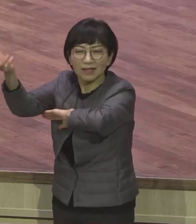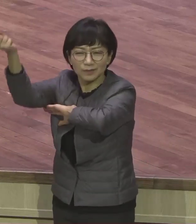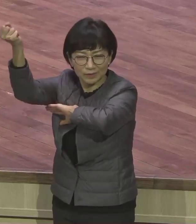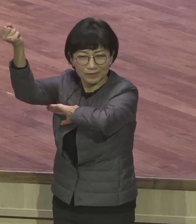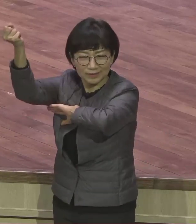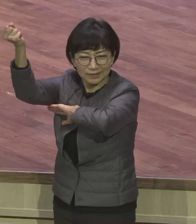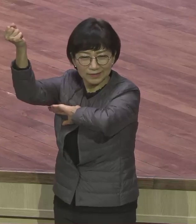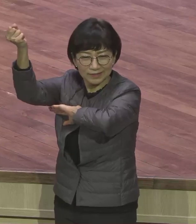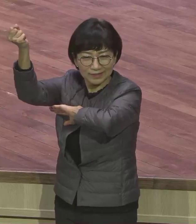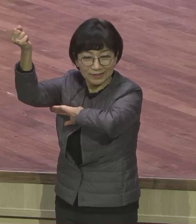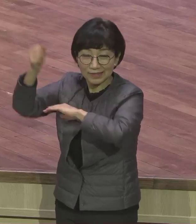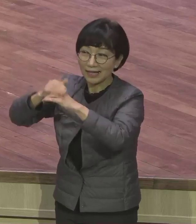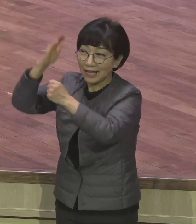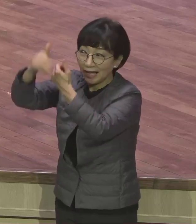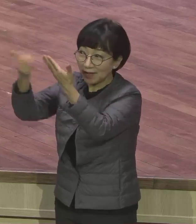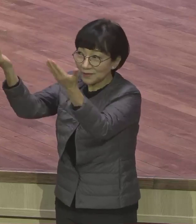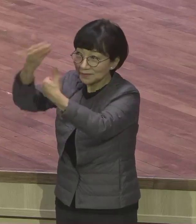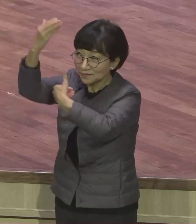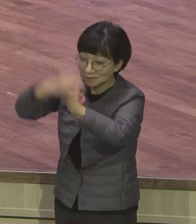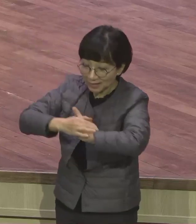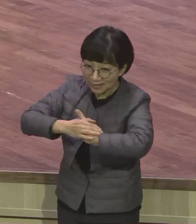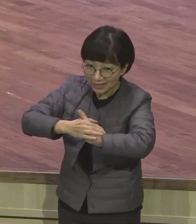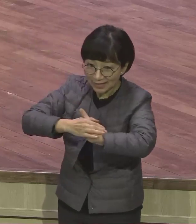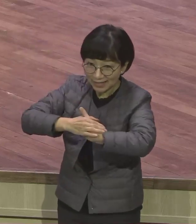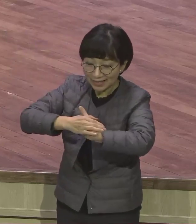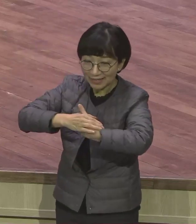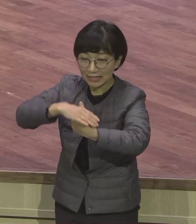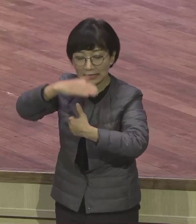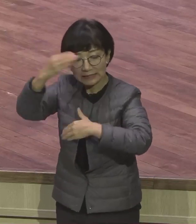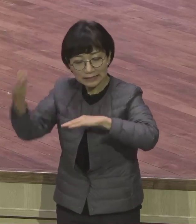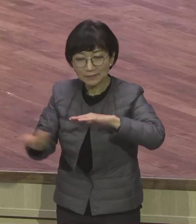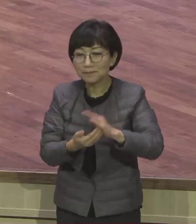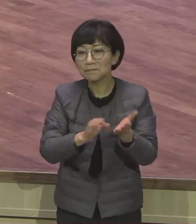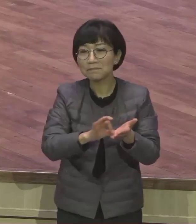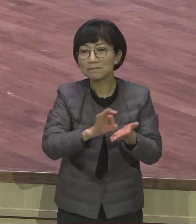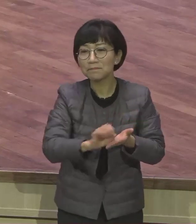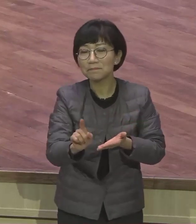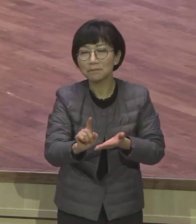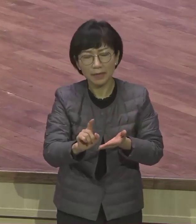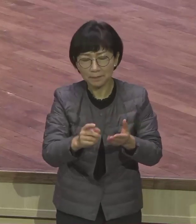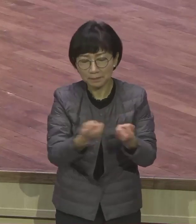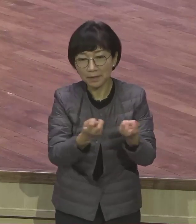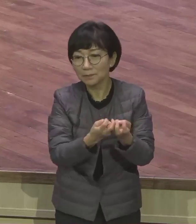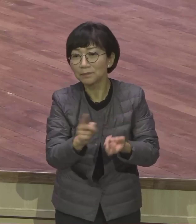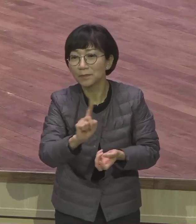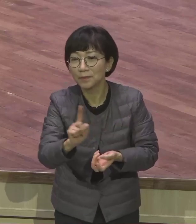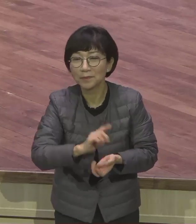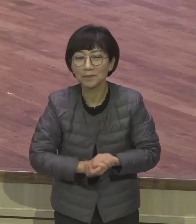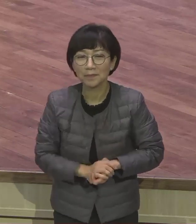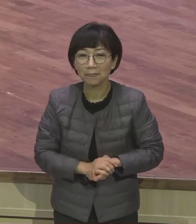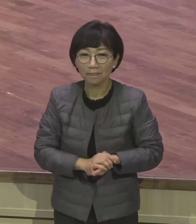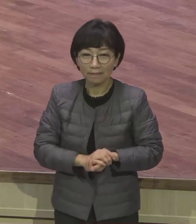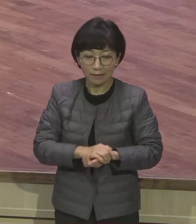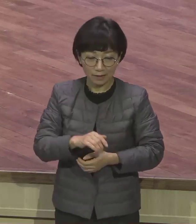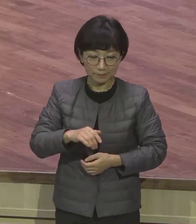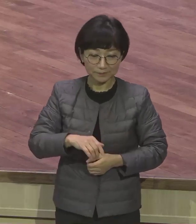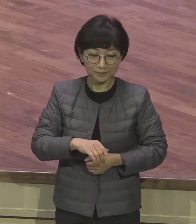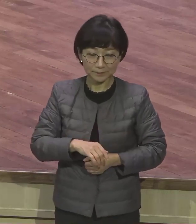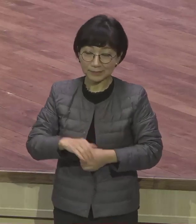그 핵심 방법이 뭐냐. 구원 받은 하나님의 자녀를 통해서 일을 하게